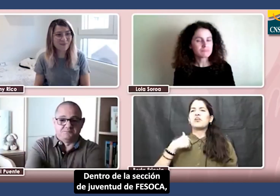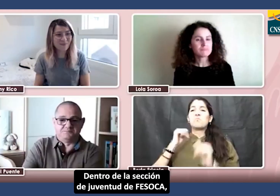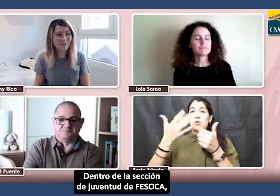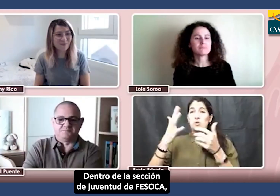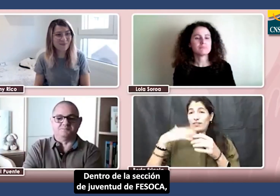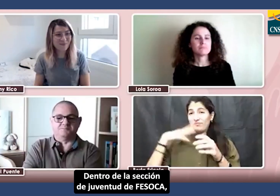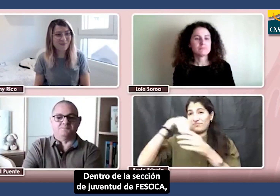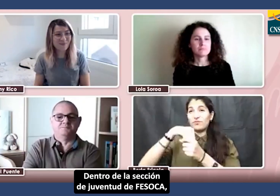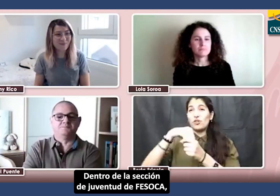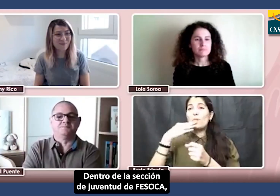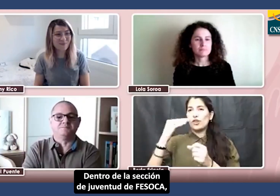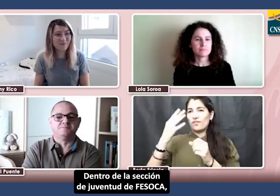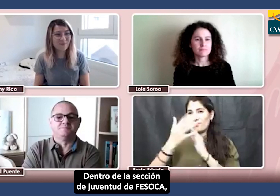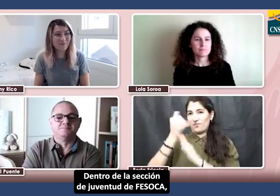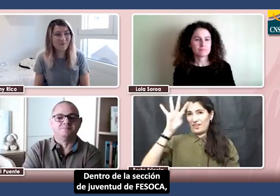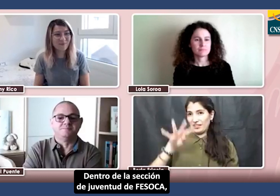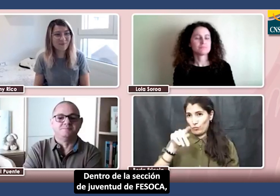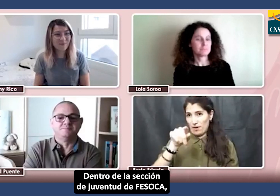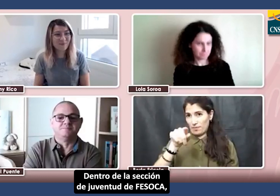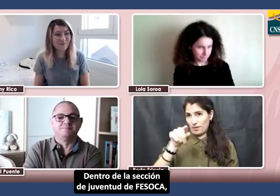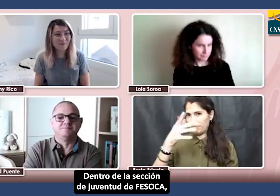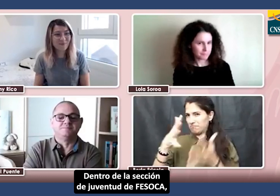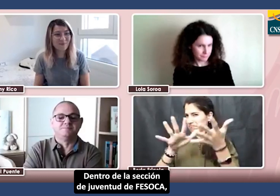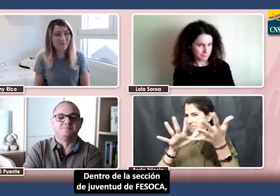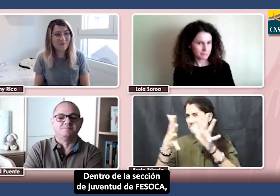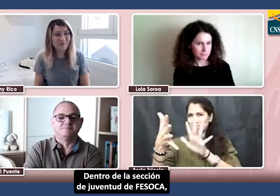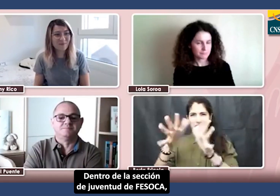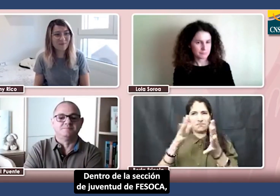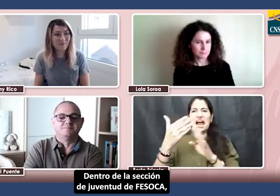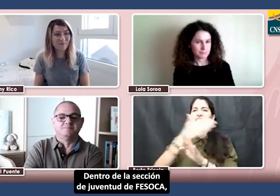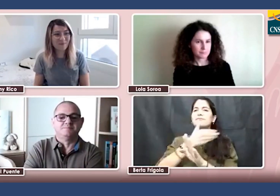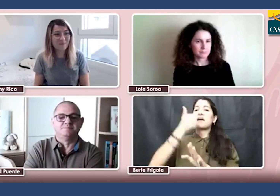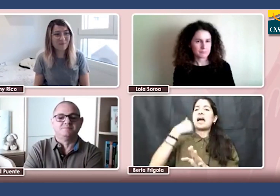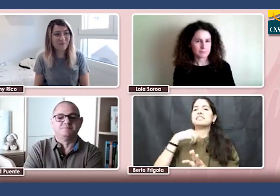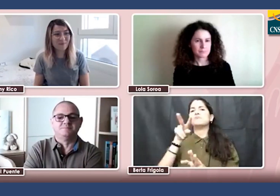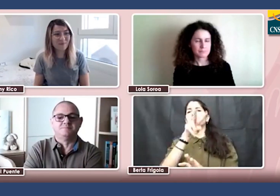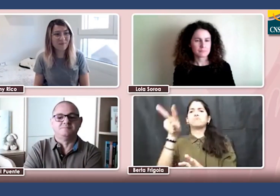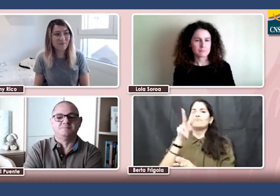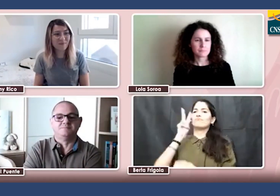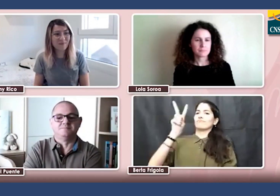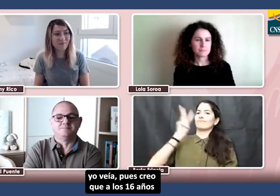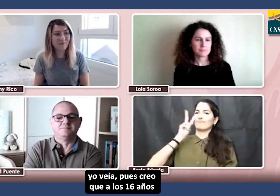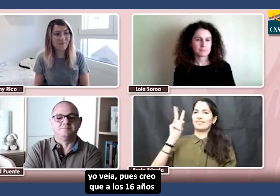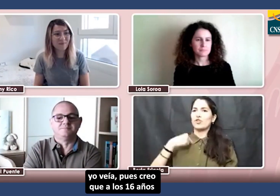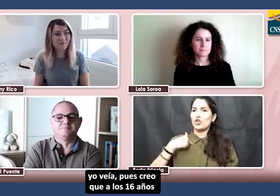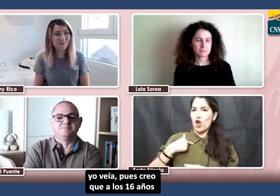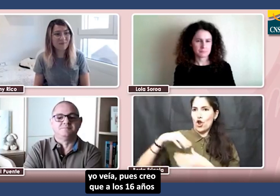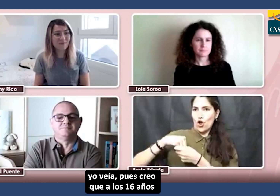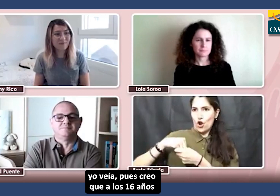Dentro de la sección Juventud de FESOCA, yo veía, pues creo que a los